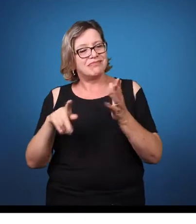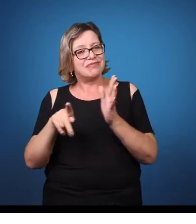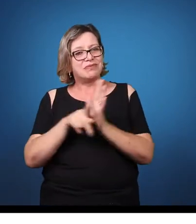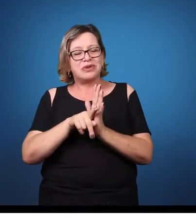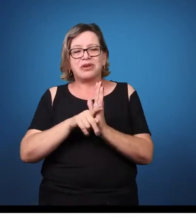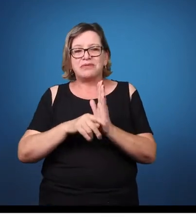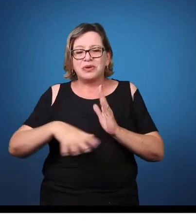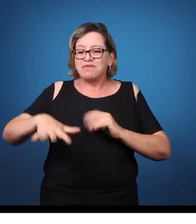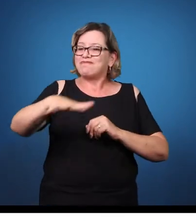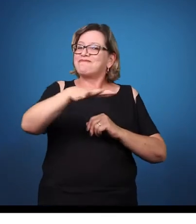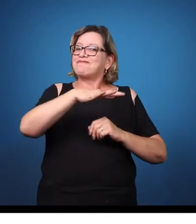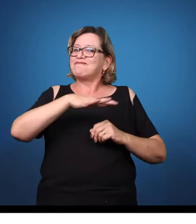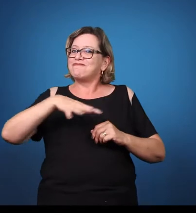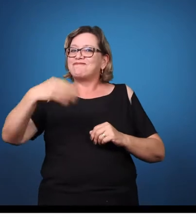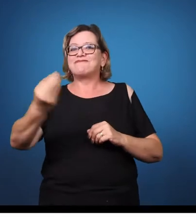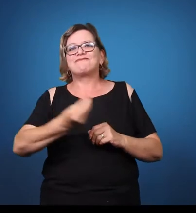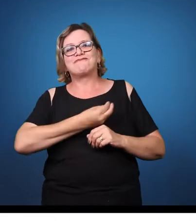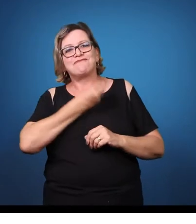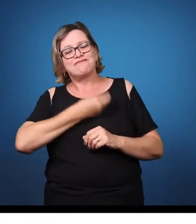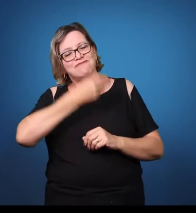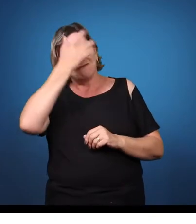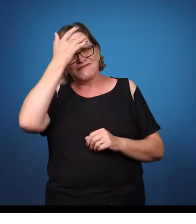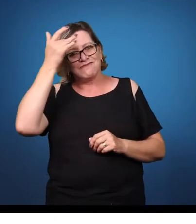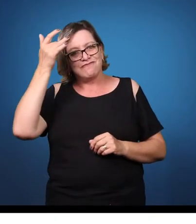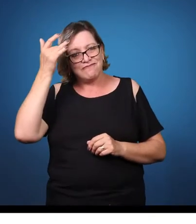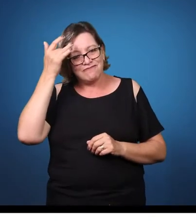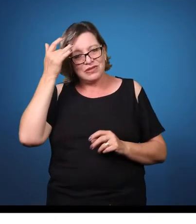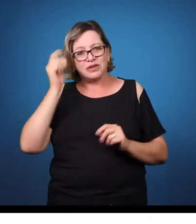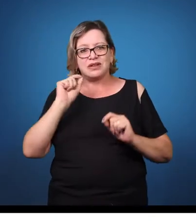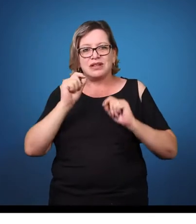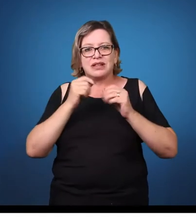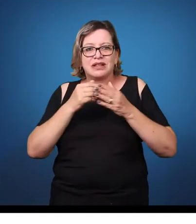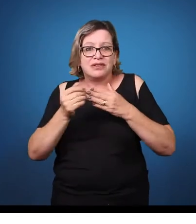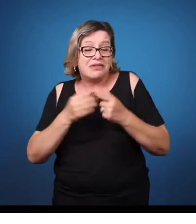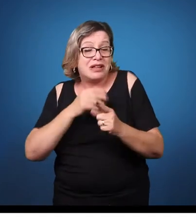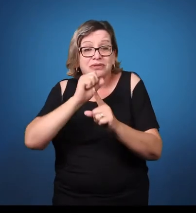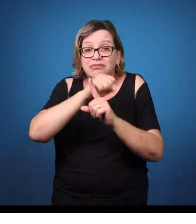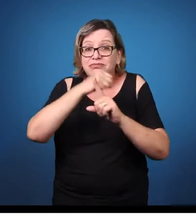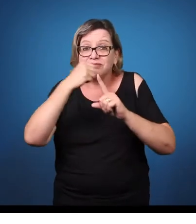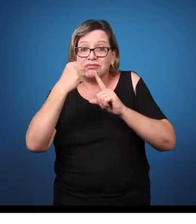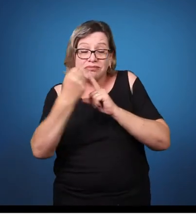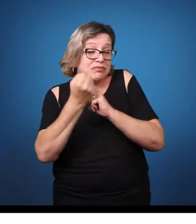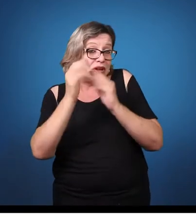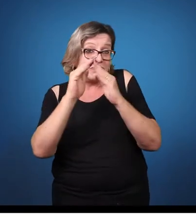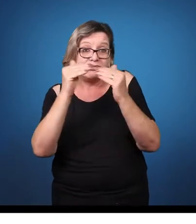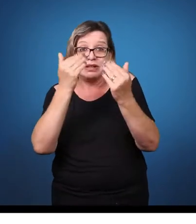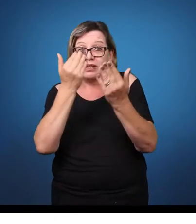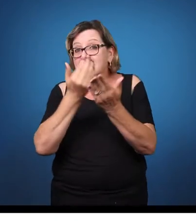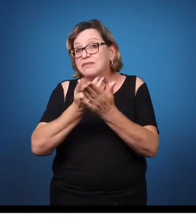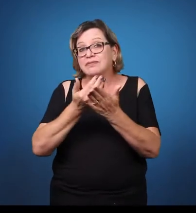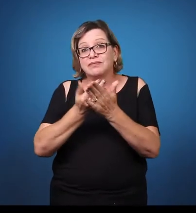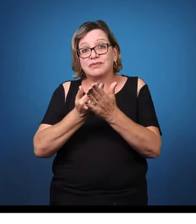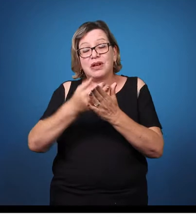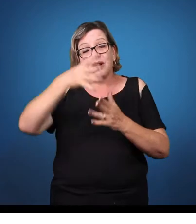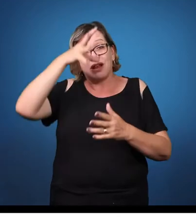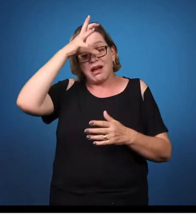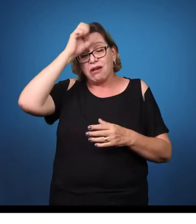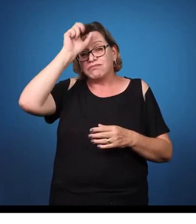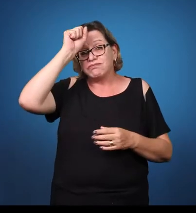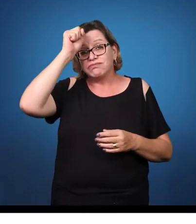enfim, do contexto que ela está inserida. Inserida. Você mencionou agora essa questão do contexto em que ela está inserida. Eu já aproveito o gancho e